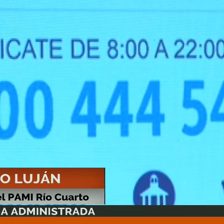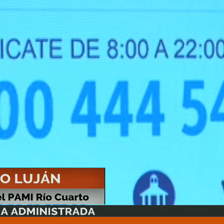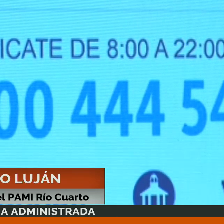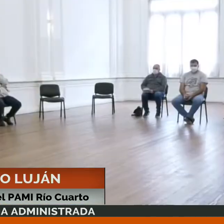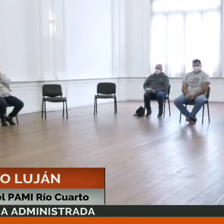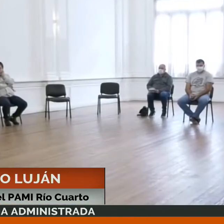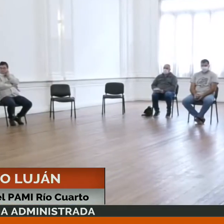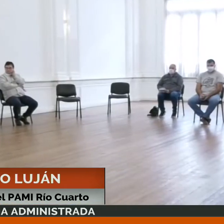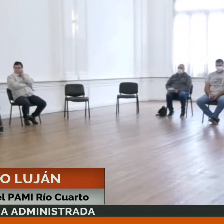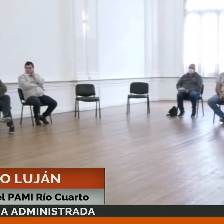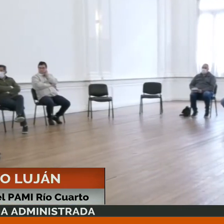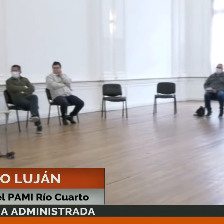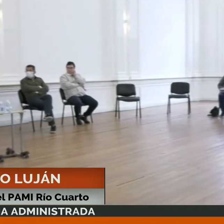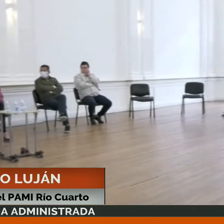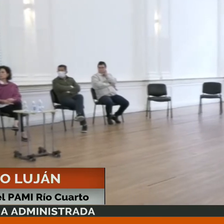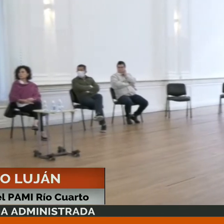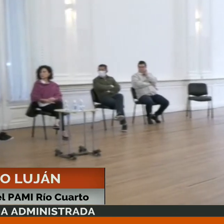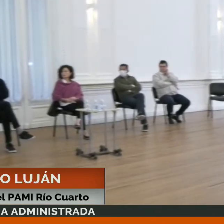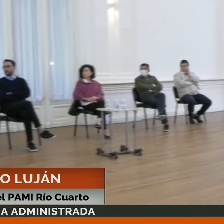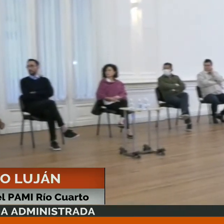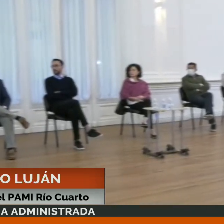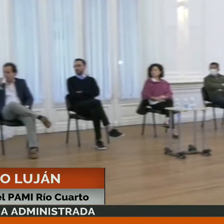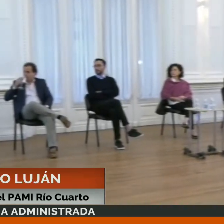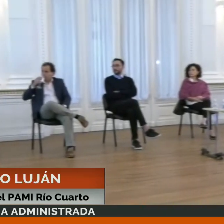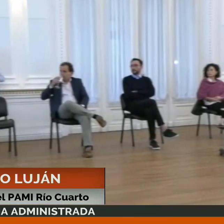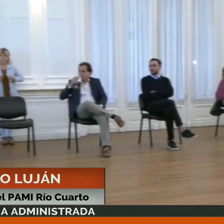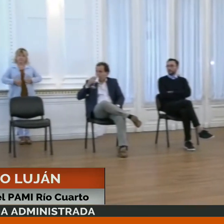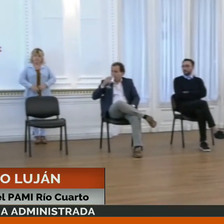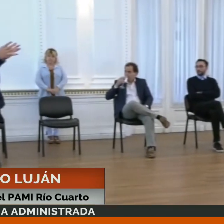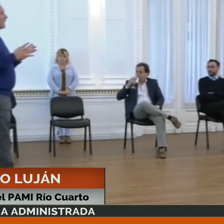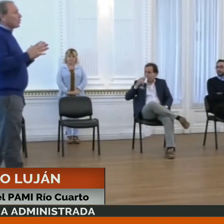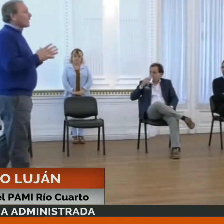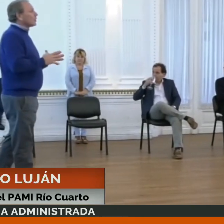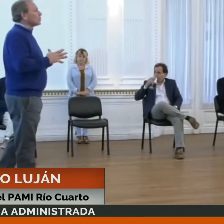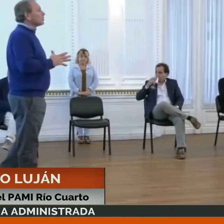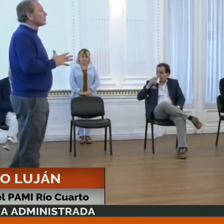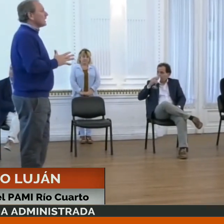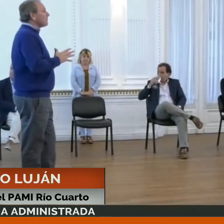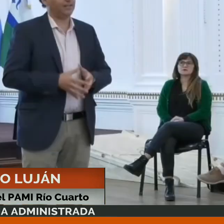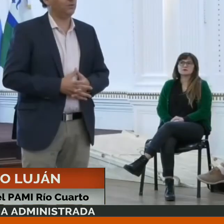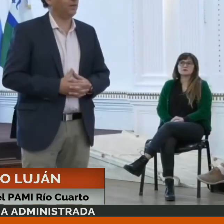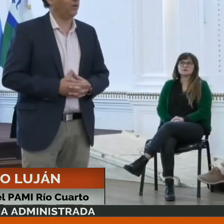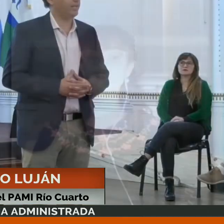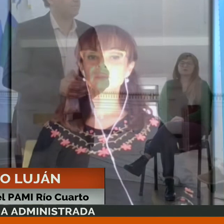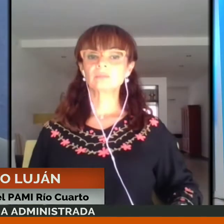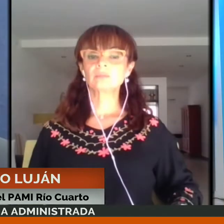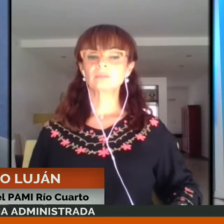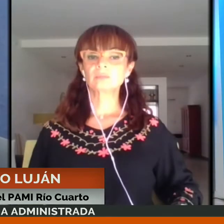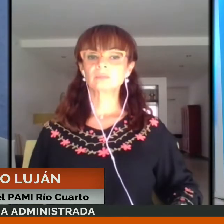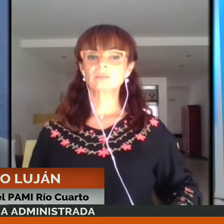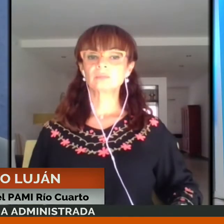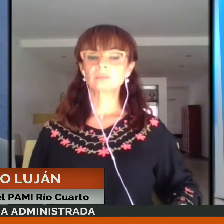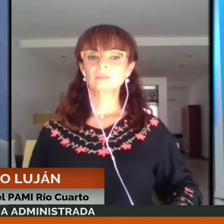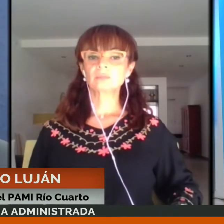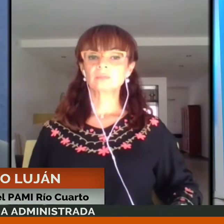De poder socializar. Esto en parte también explica la larga cola en los bancos y no es solamente porque no sepan manejar la tarjeta de débito, sino porque sea todo un